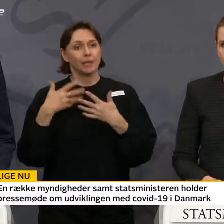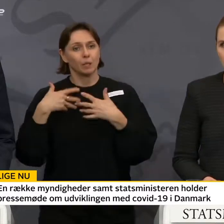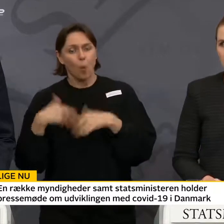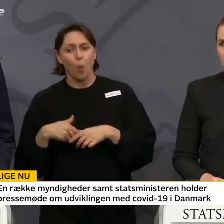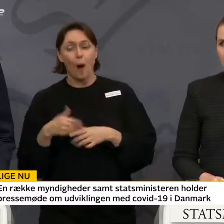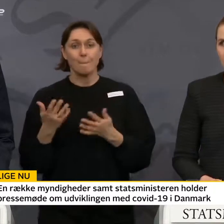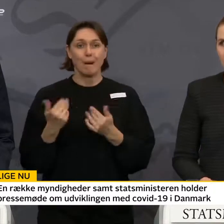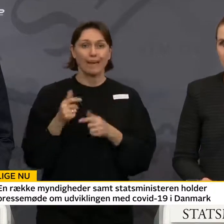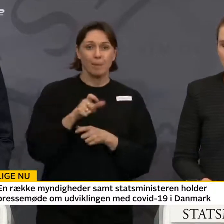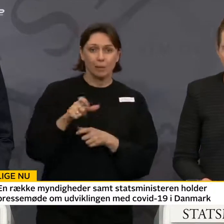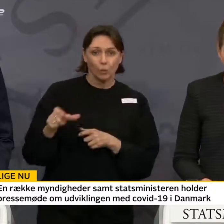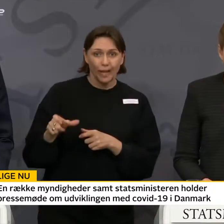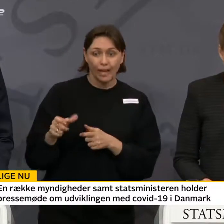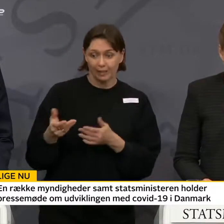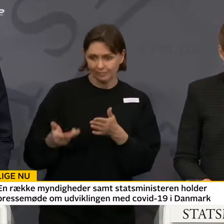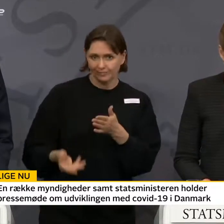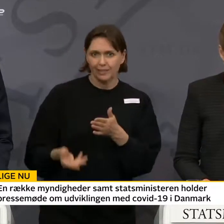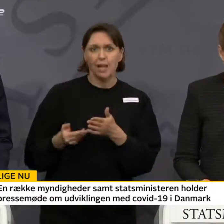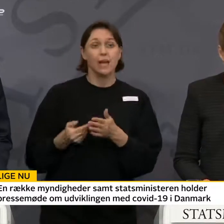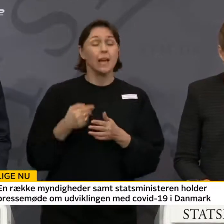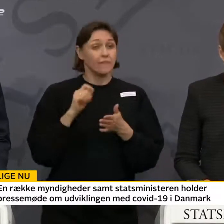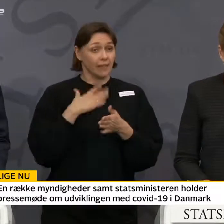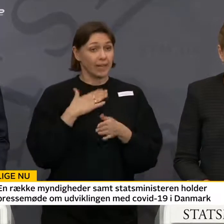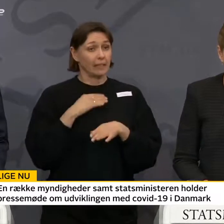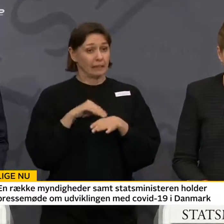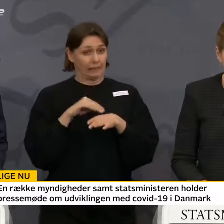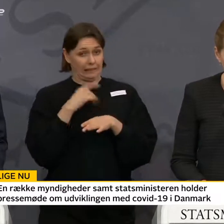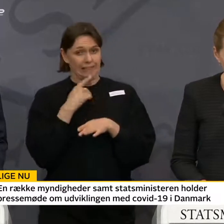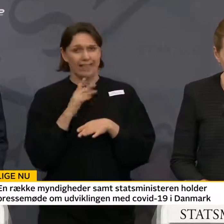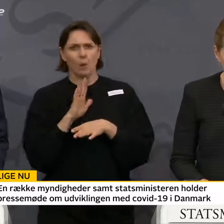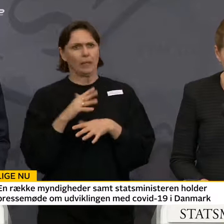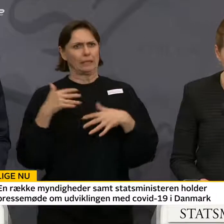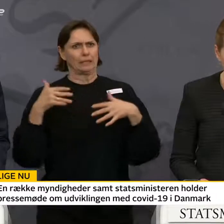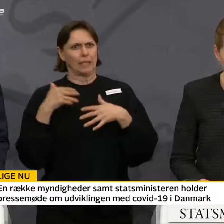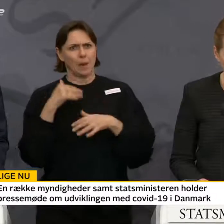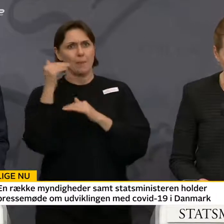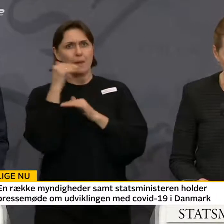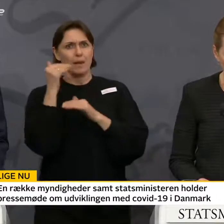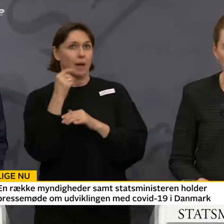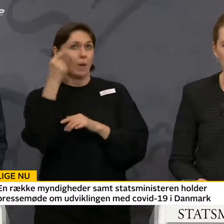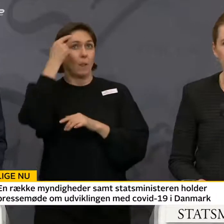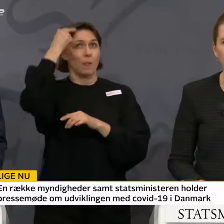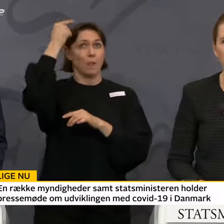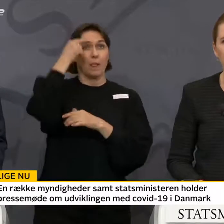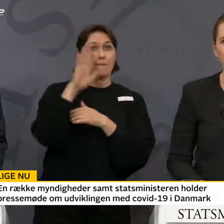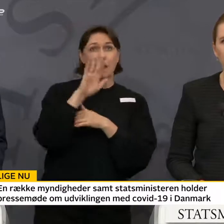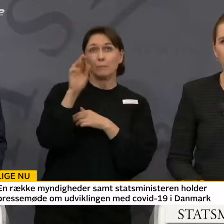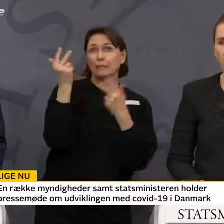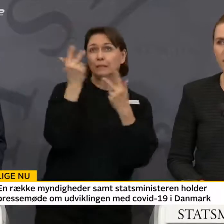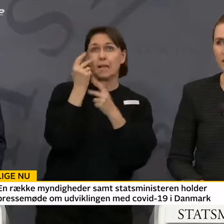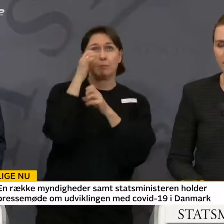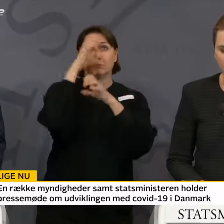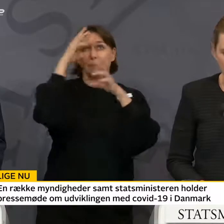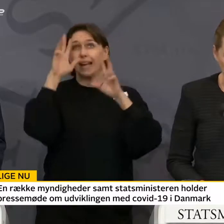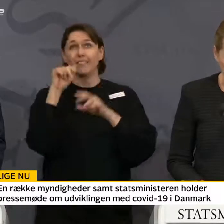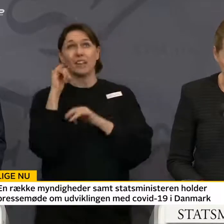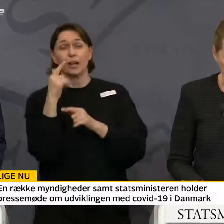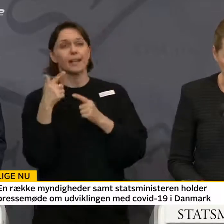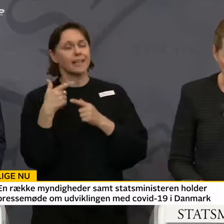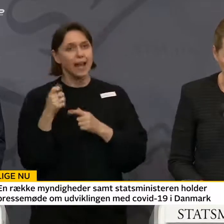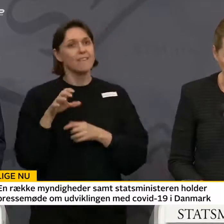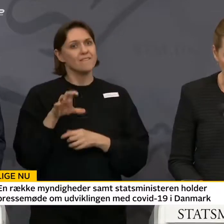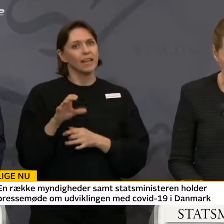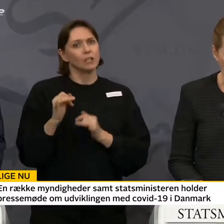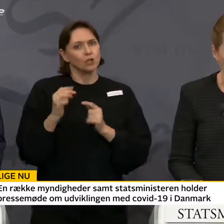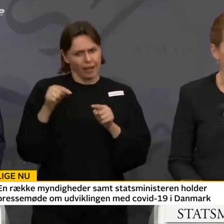Jeg vil gerne understrege, at det ikke er et skræmmebillede. Det er ikke et fantasifuldt uttænkt fremtidsscenarie. Det er virkeligheden i et land,